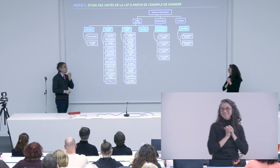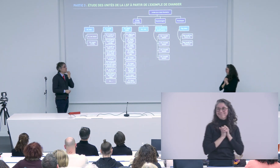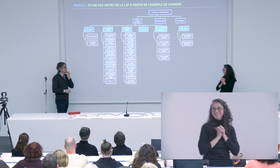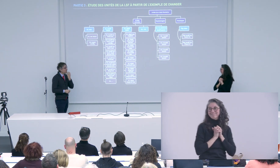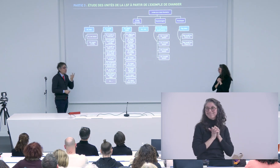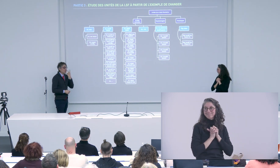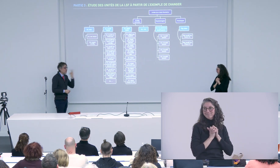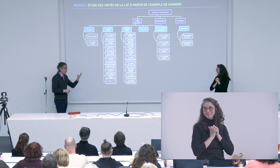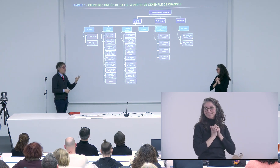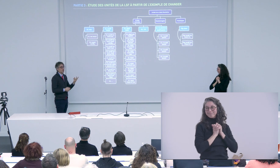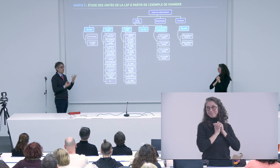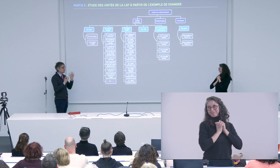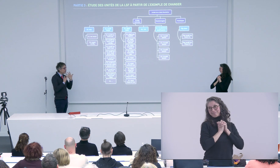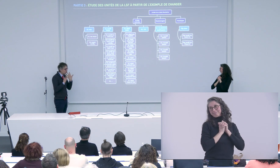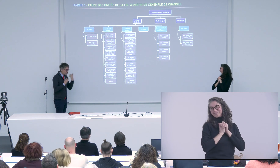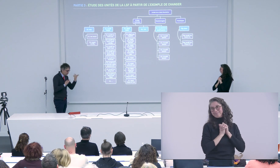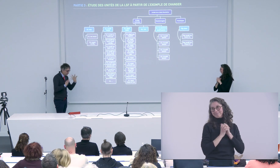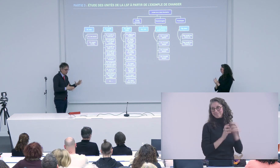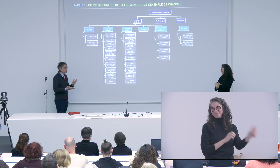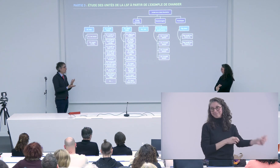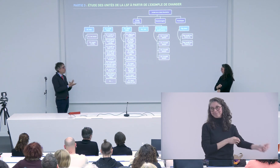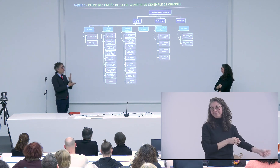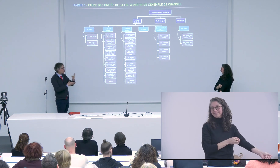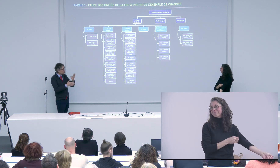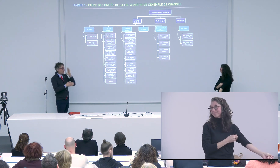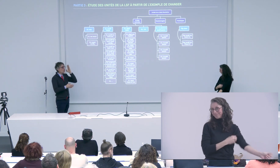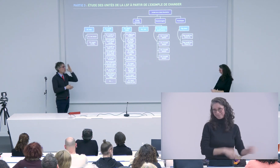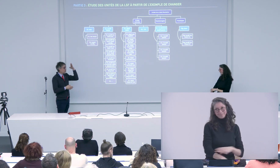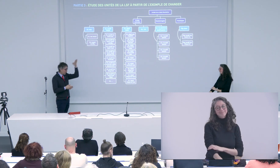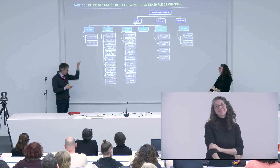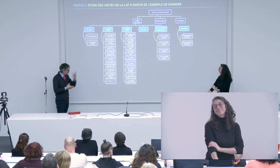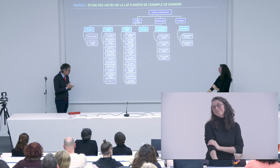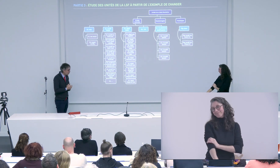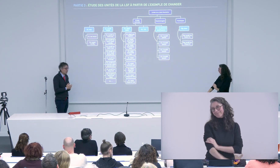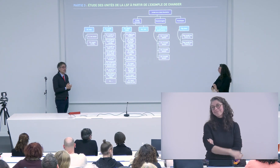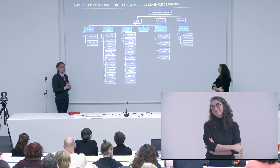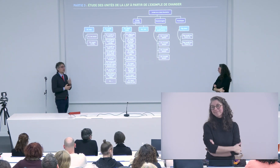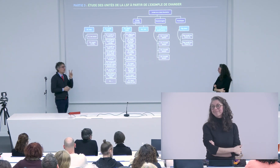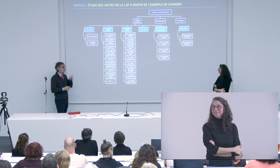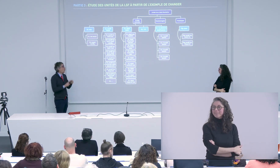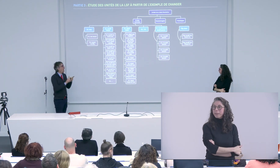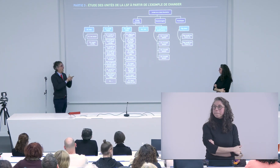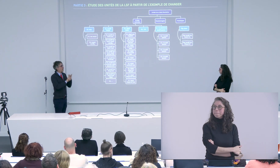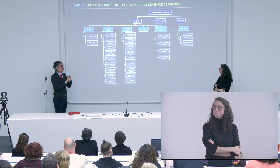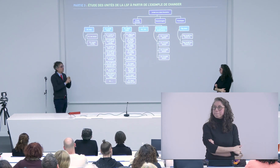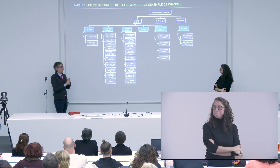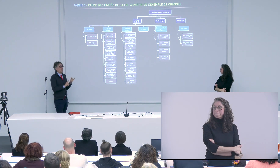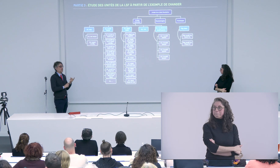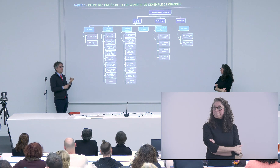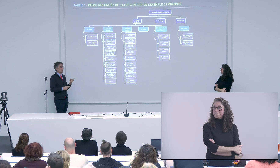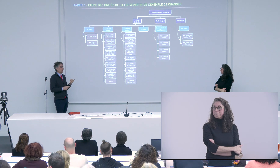merci beaucoup c'est une belle perspective je vois que vous avez déjà des projets pour le futur c'est formidable